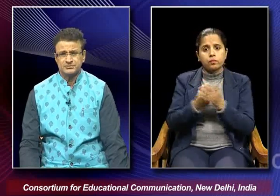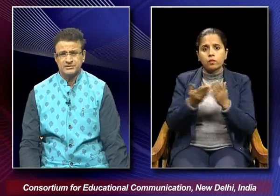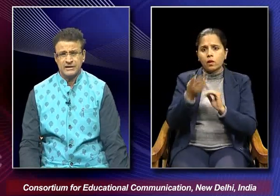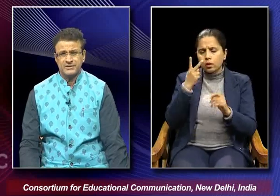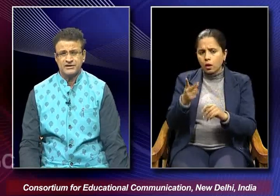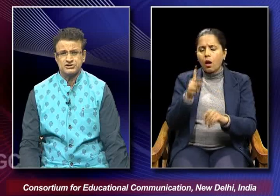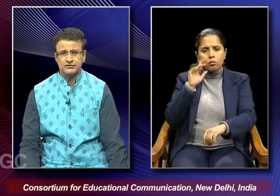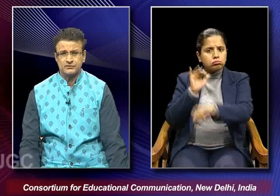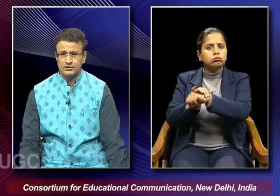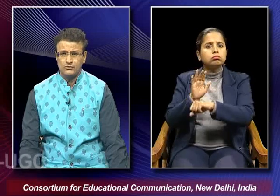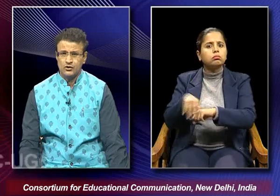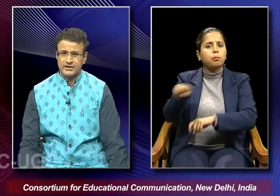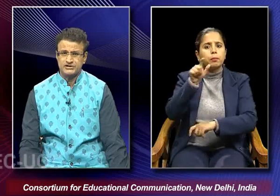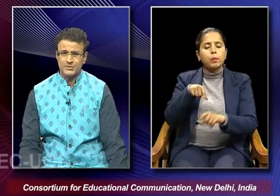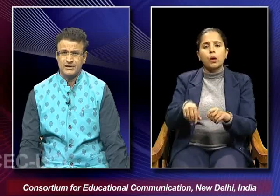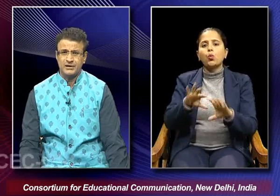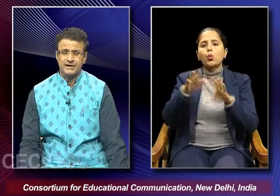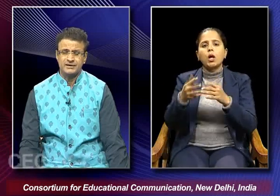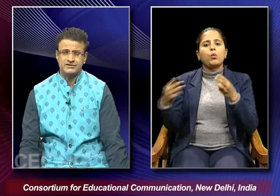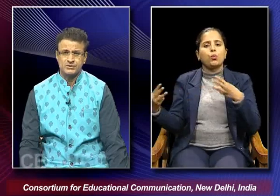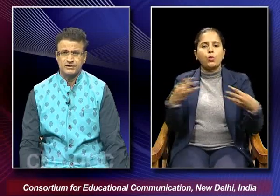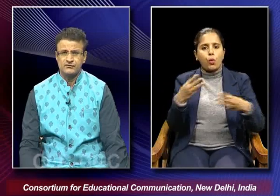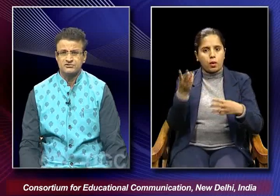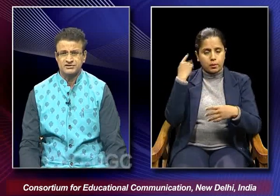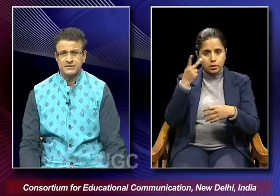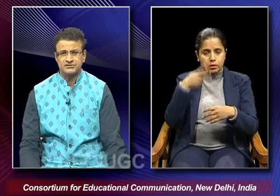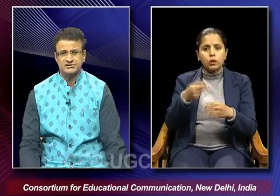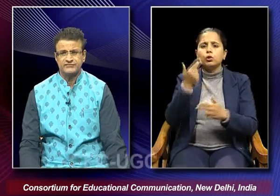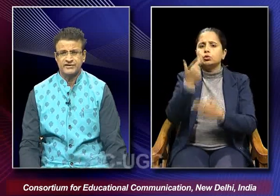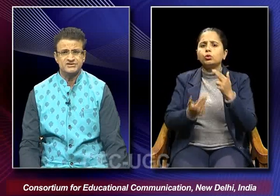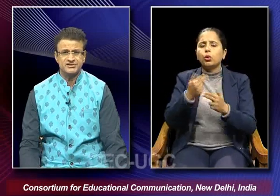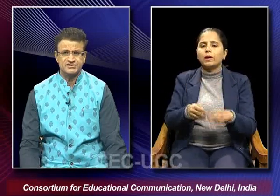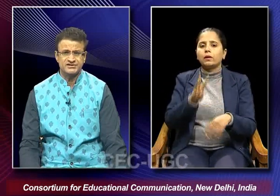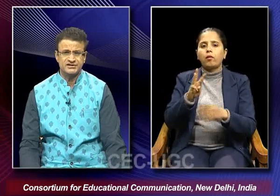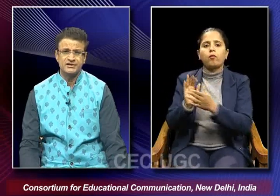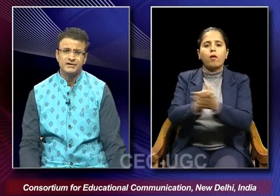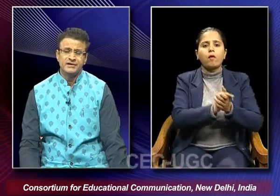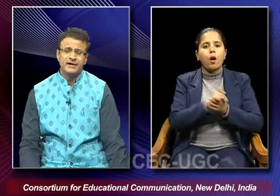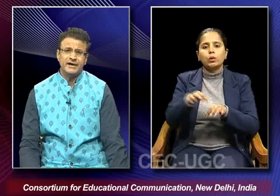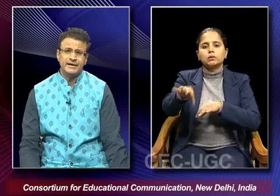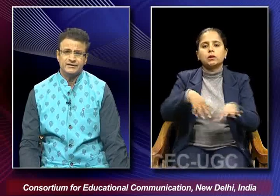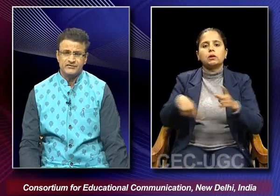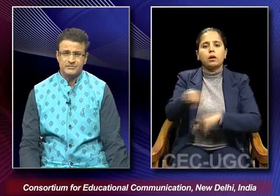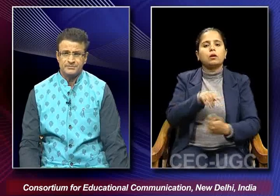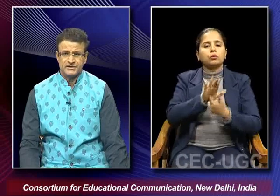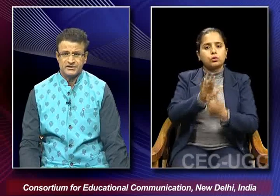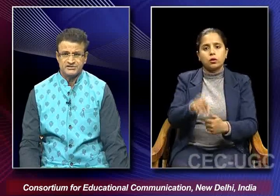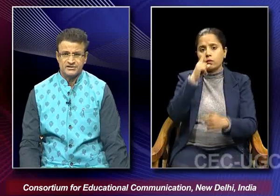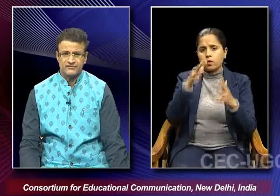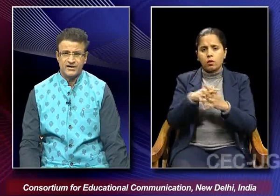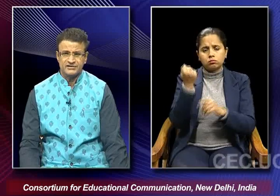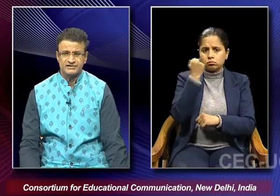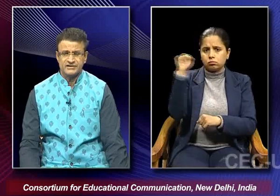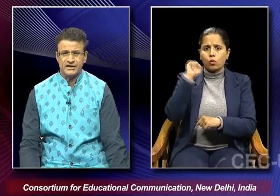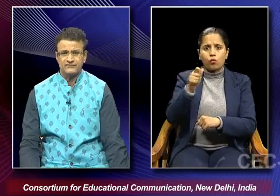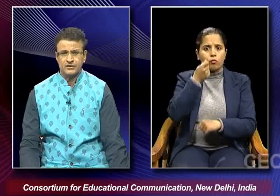noticeable application of the world war as well and the story revolves around the three friends in a city and the female protagonist and